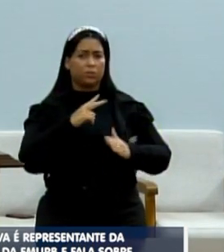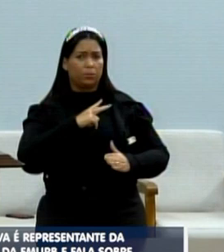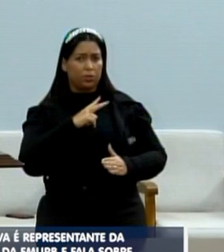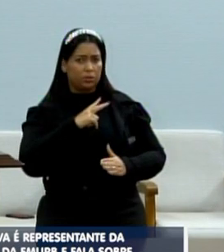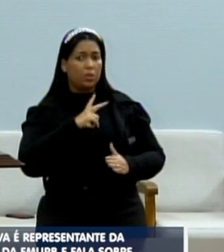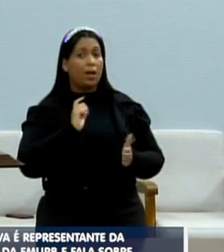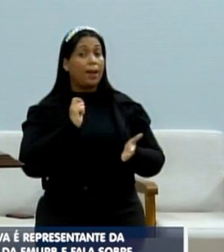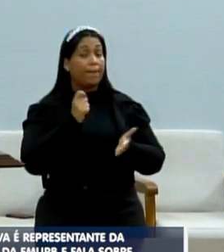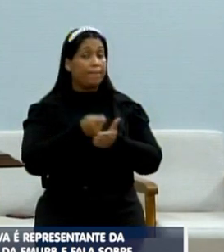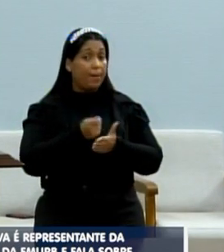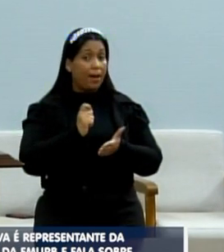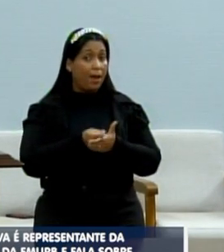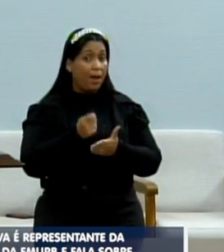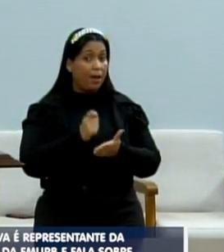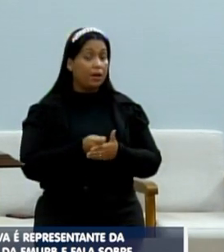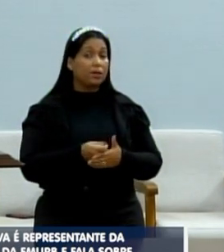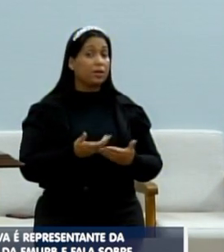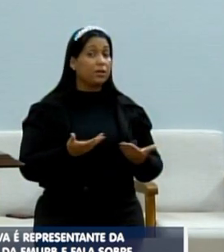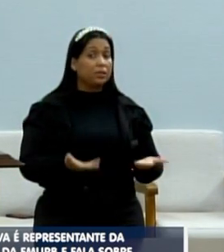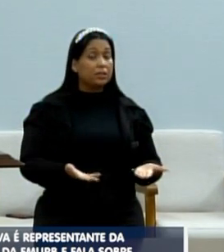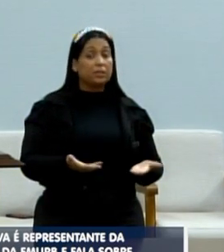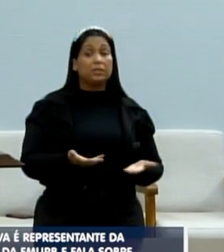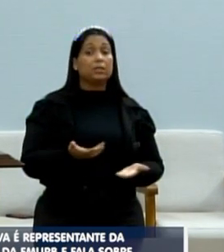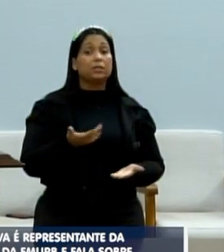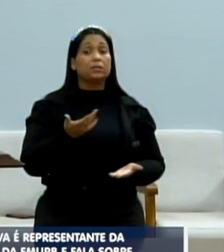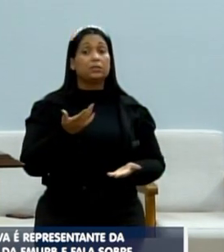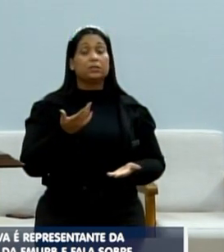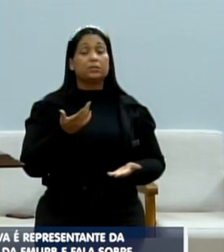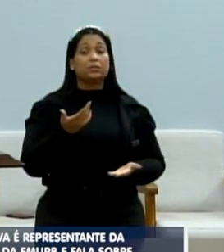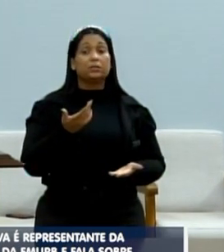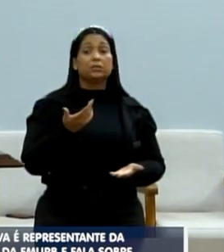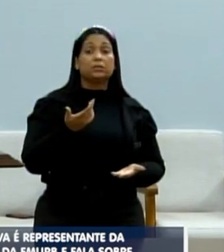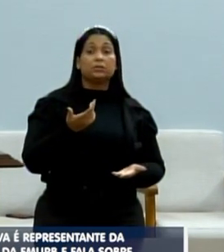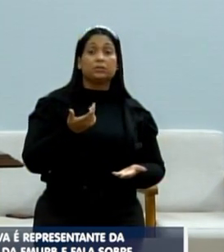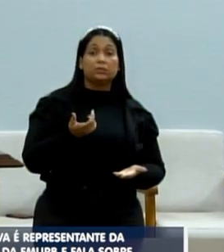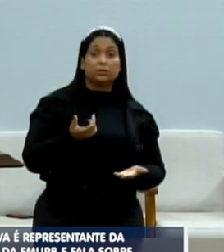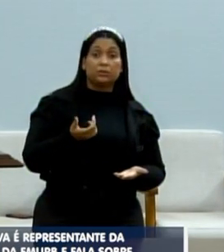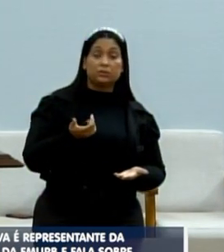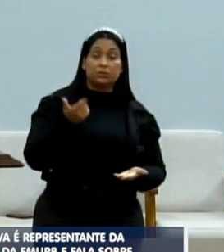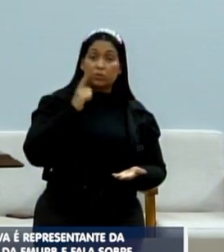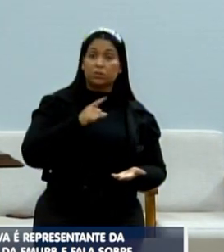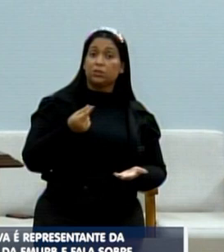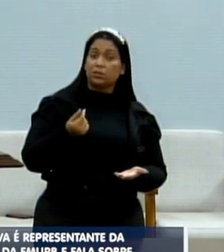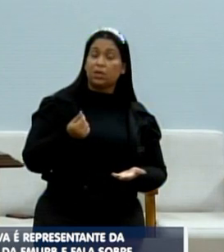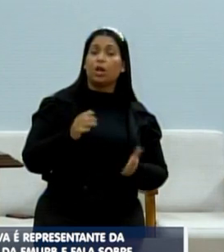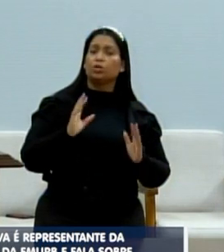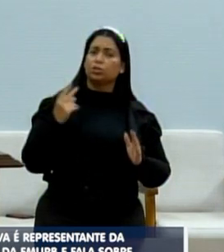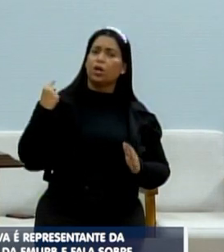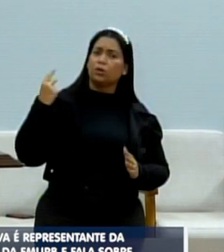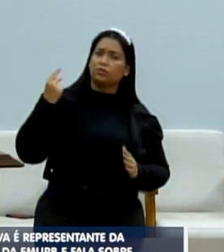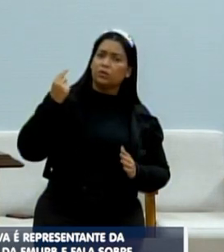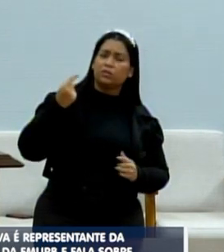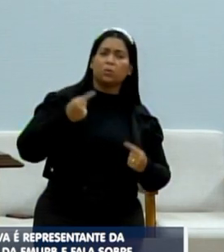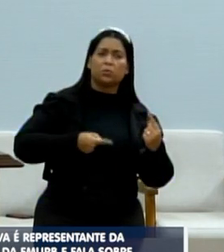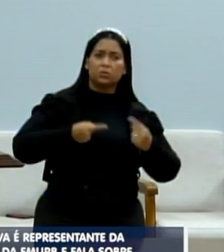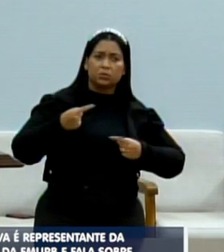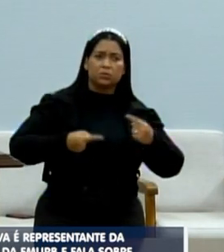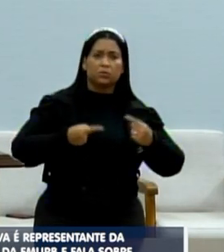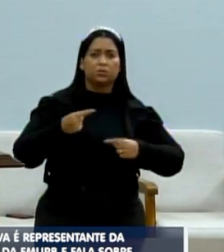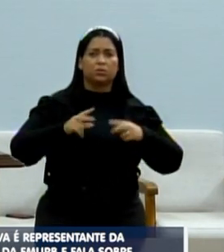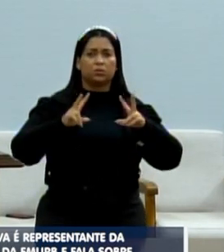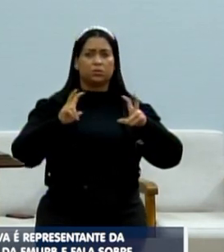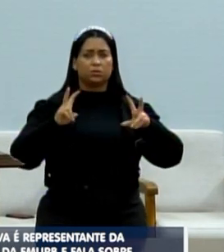ela paga o piso e ainda assim ela consegue ter lucro. E já faz há um tempo aí que a gente vem discutindo essa questão.